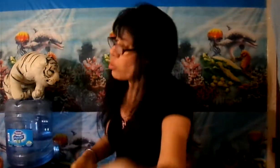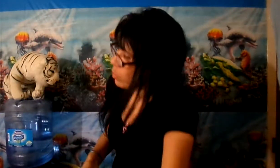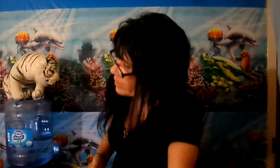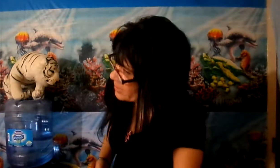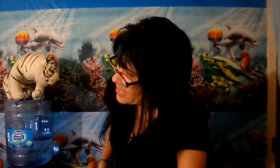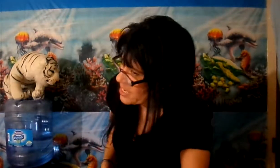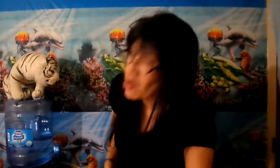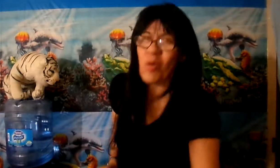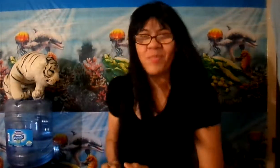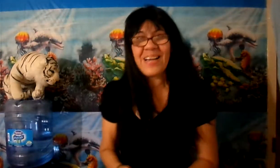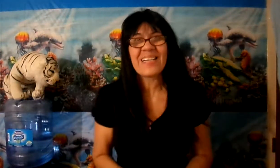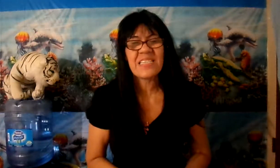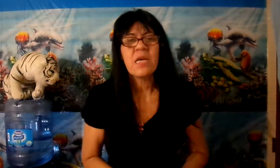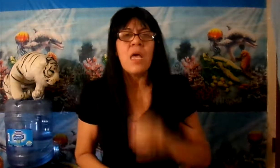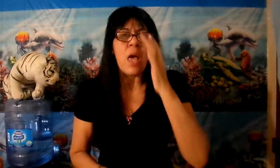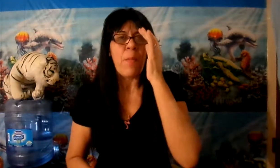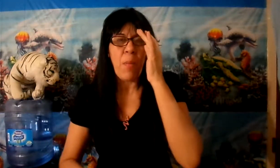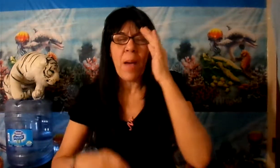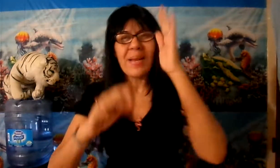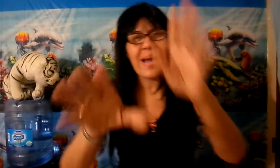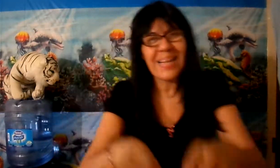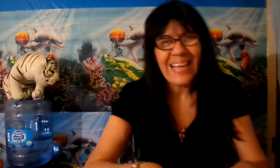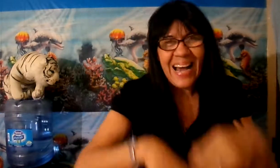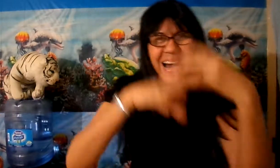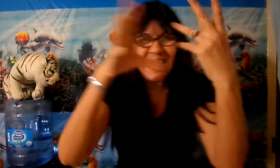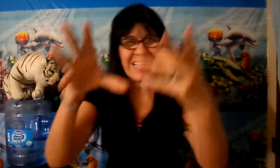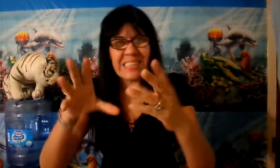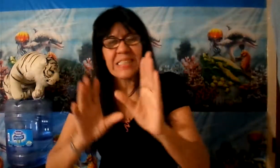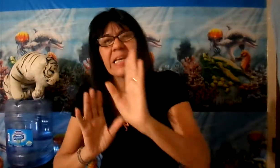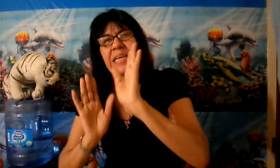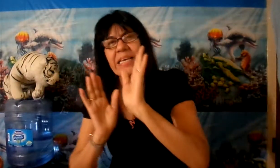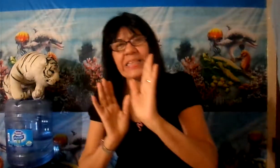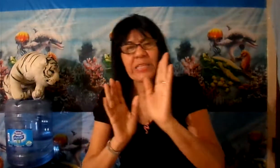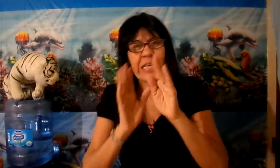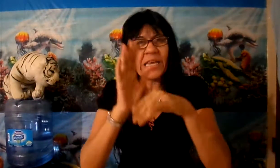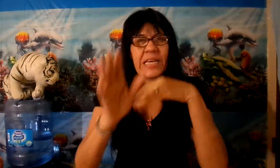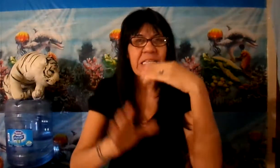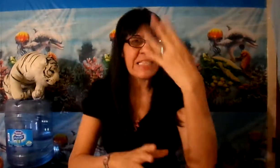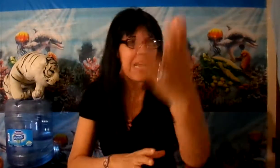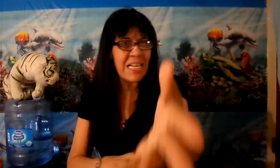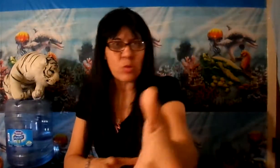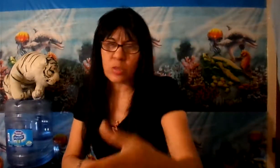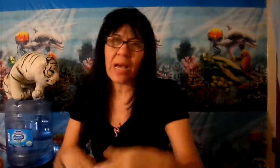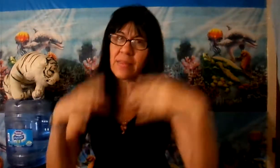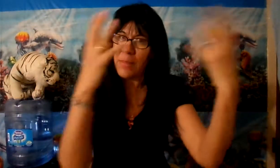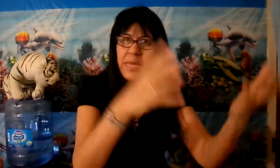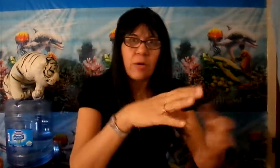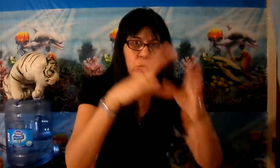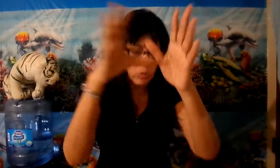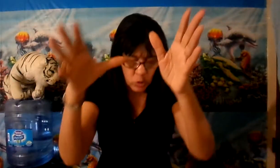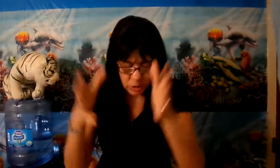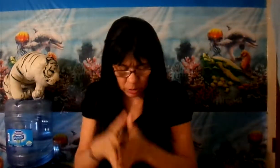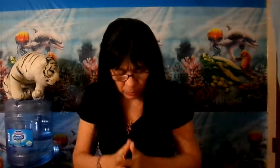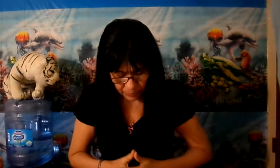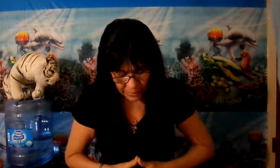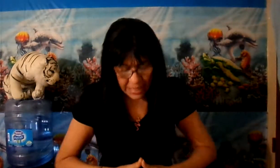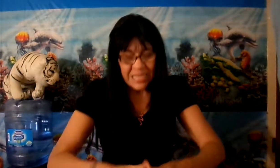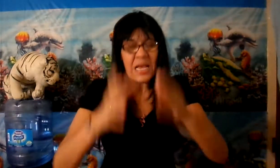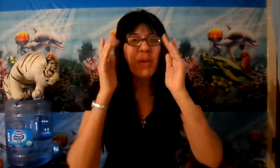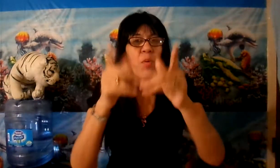45, ¿verdad que sí? Vamos a explicarle a la gente que es tan asustada de México y muchos sitios. Sabemos